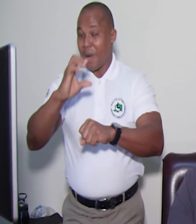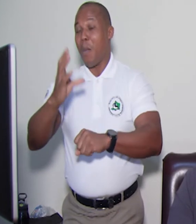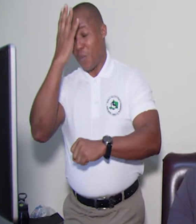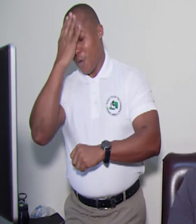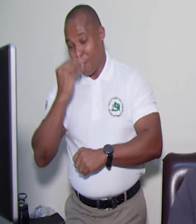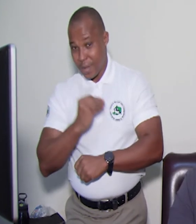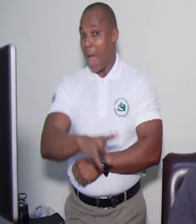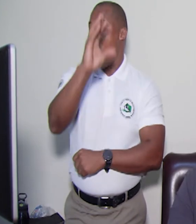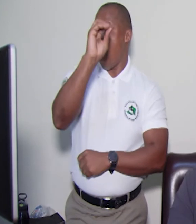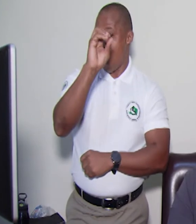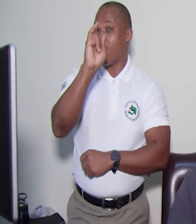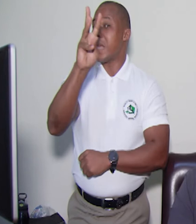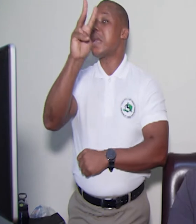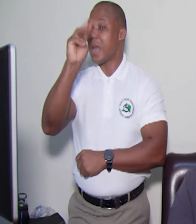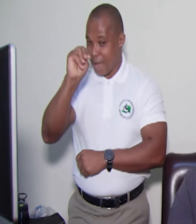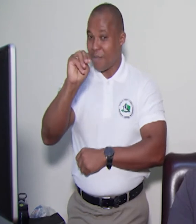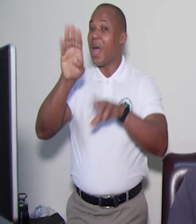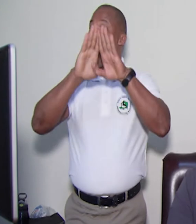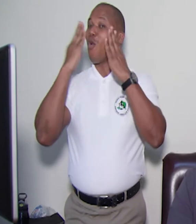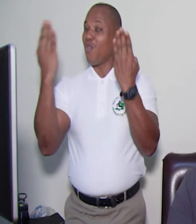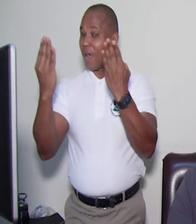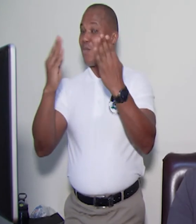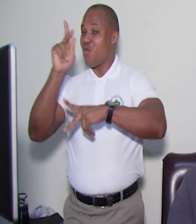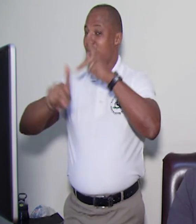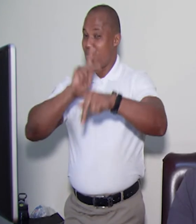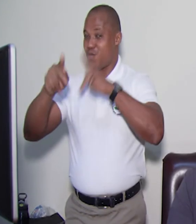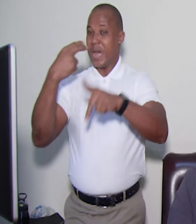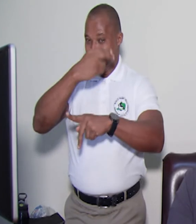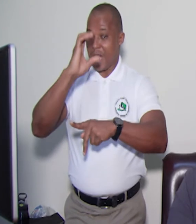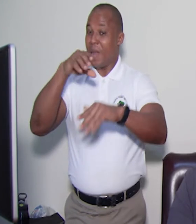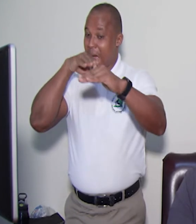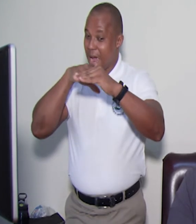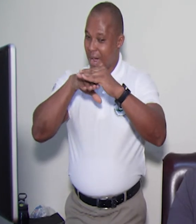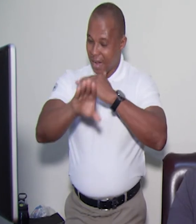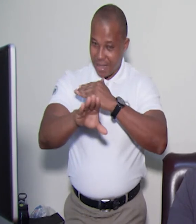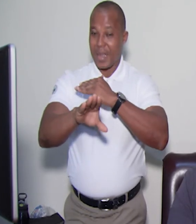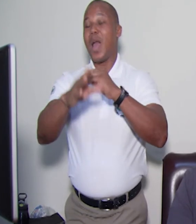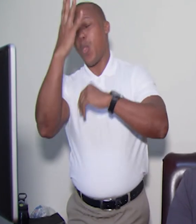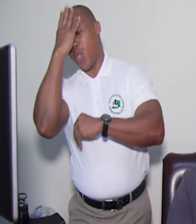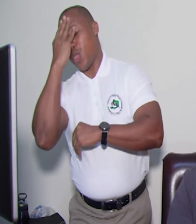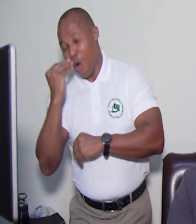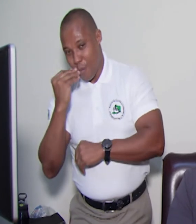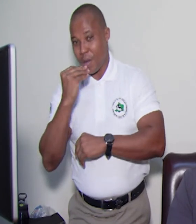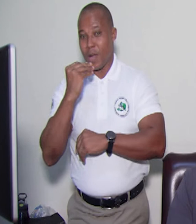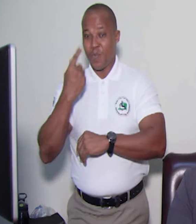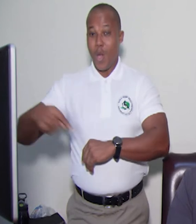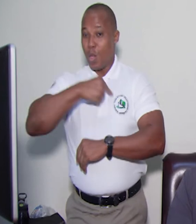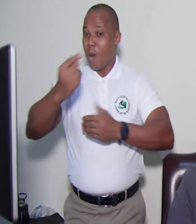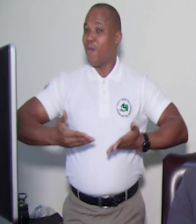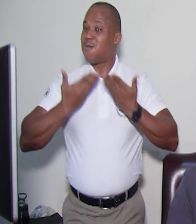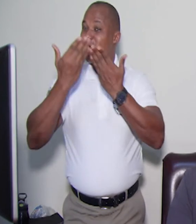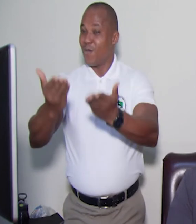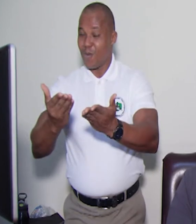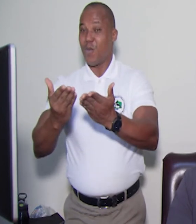tou bay kouverture pou te ka pa blouvri, pou yo dormi e pi te vini tou avek mas, avek kelke kit e, kelke kit